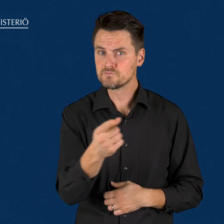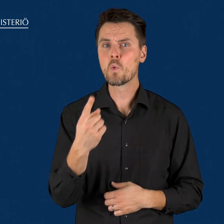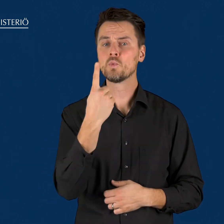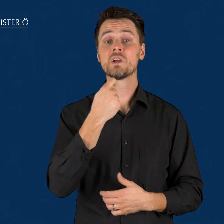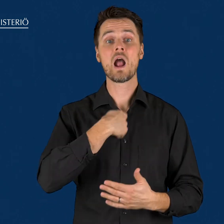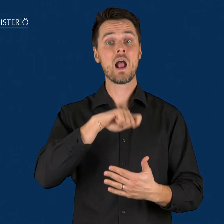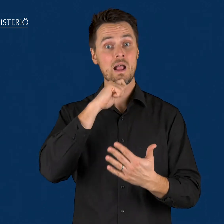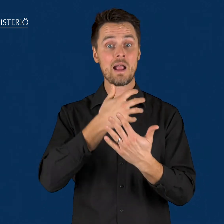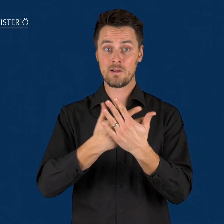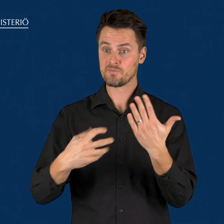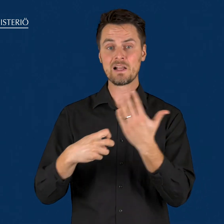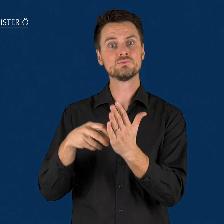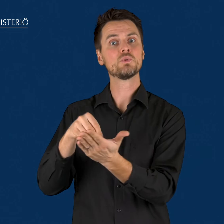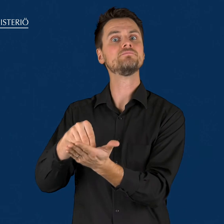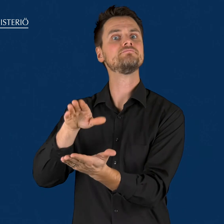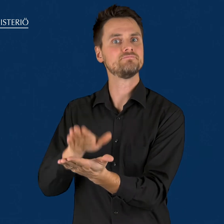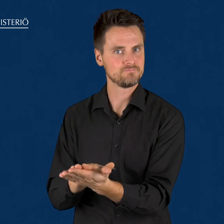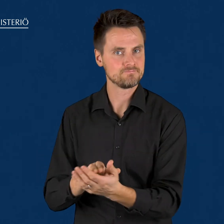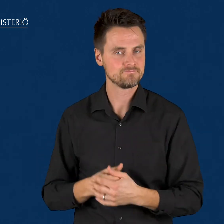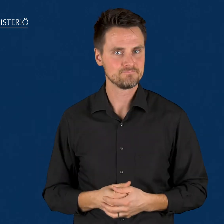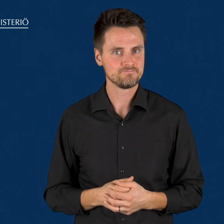Jokaisella on yksi rekisteröity äidinkieli.